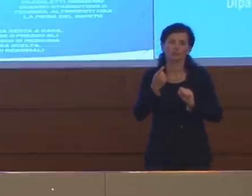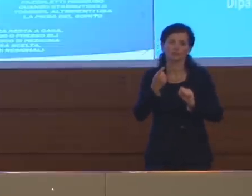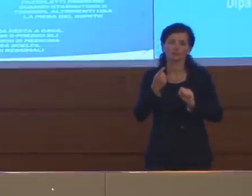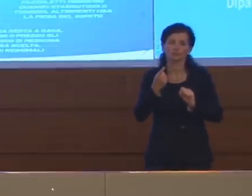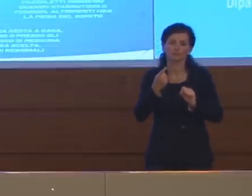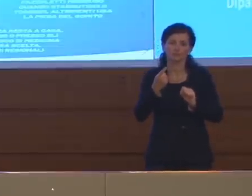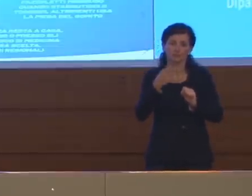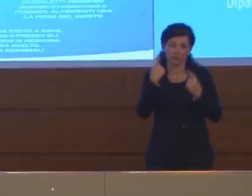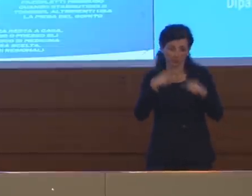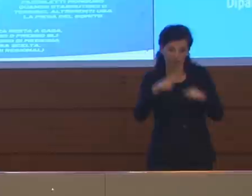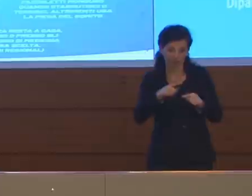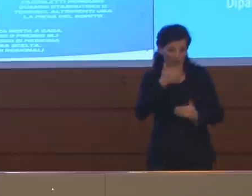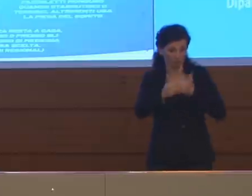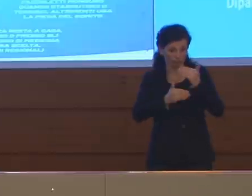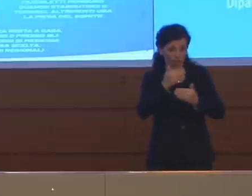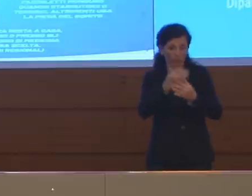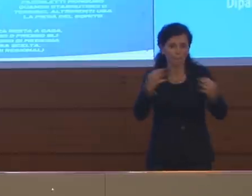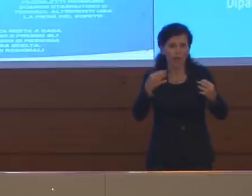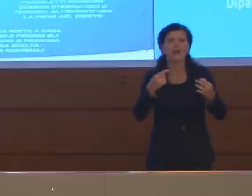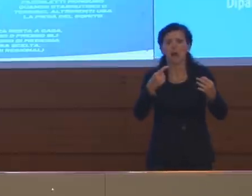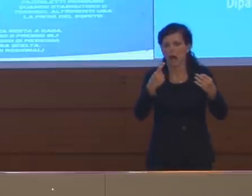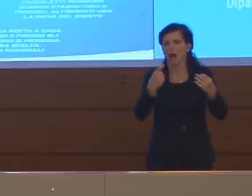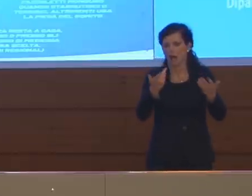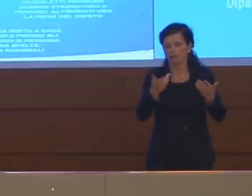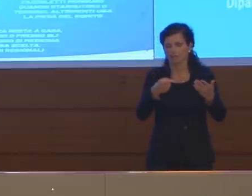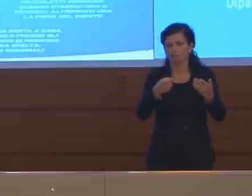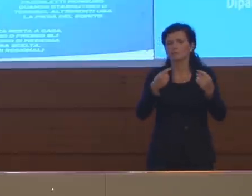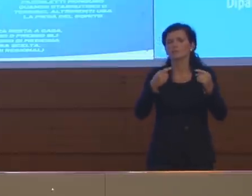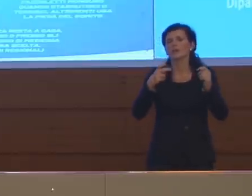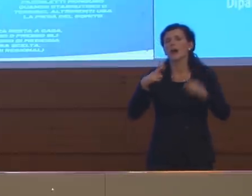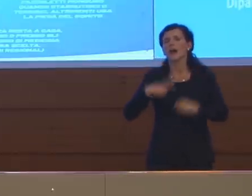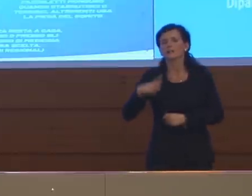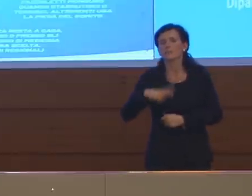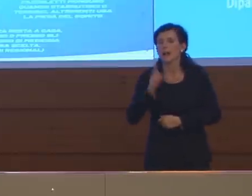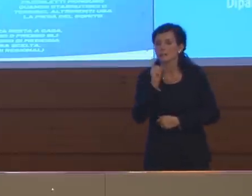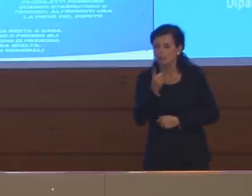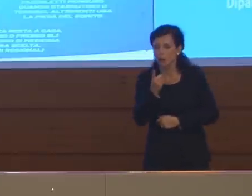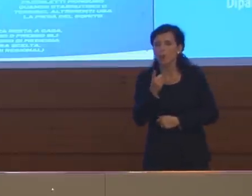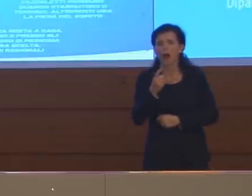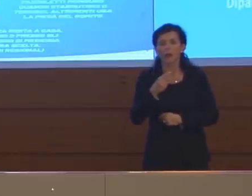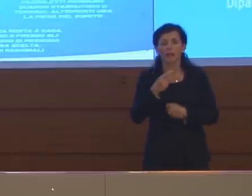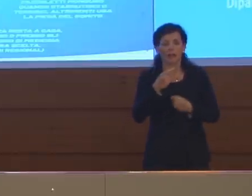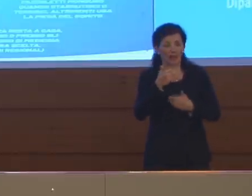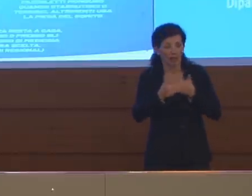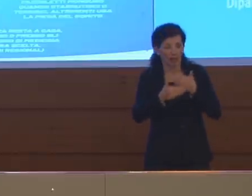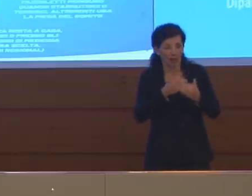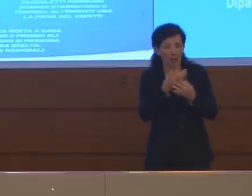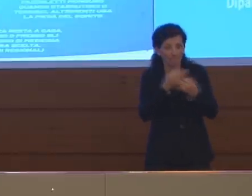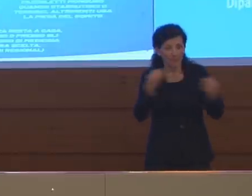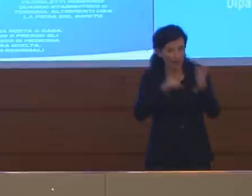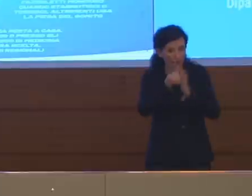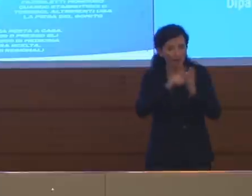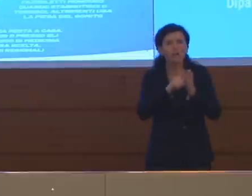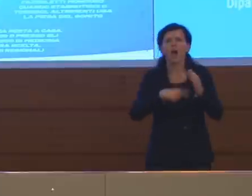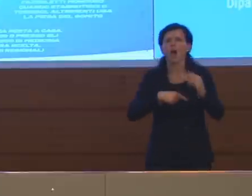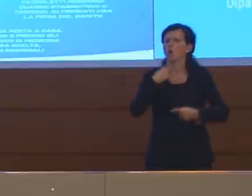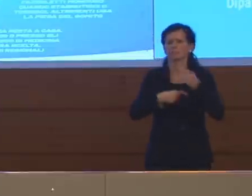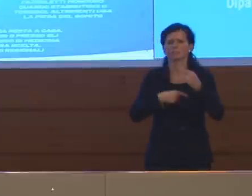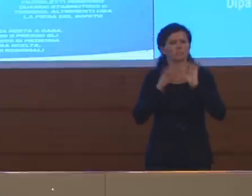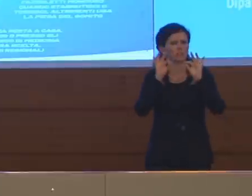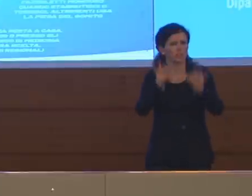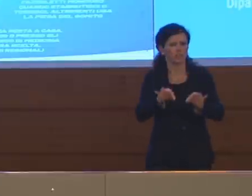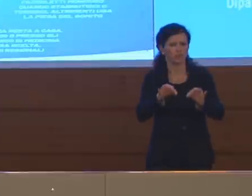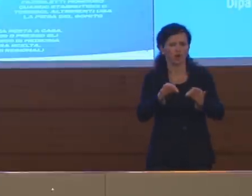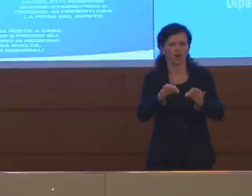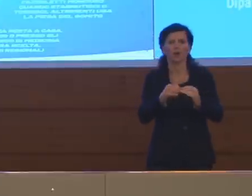essere la chiave di lettura. È chiaro che l'auspicio è di poter fare un passo dopo l'altro senza. L'auspicio è anche di monitorizzare quanto avviene,